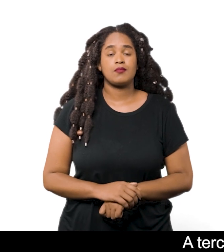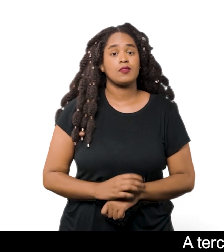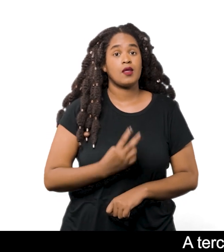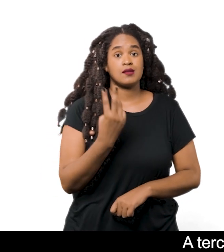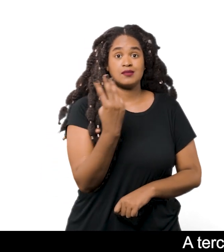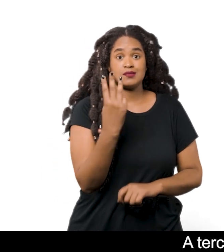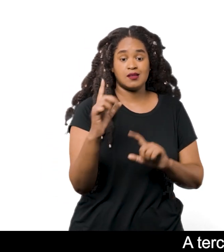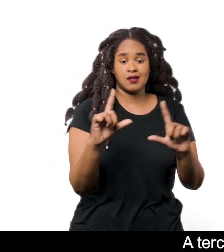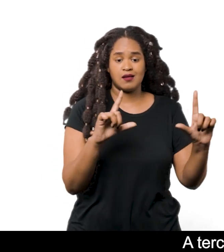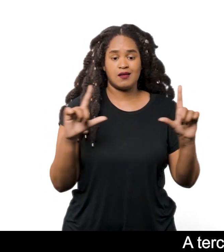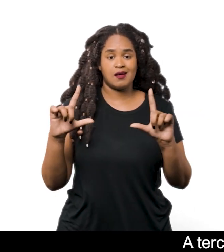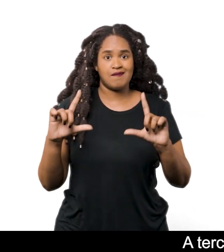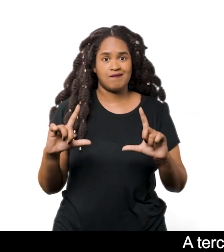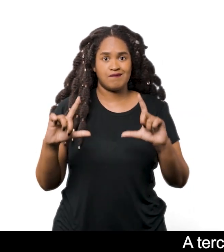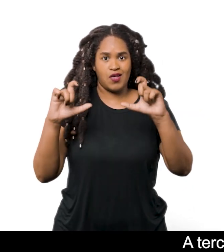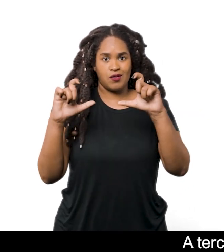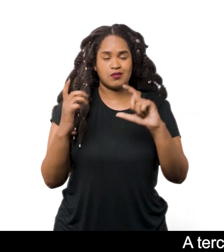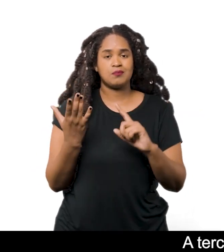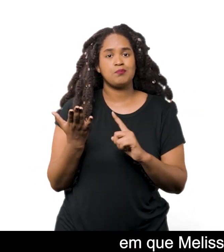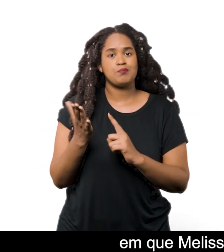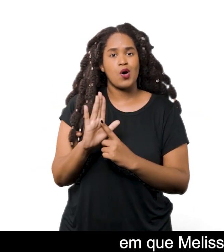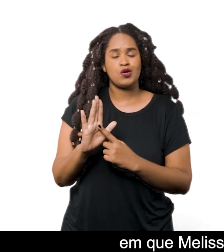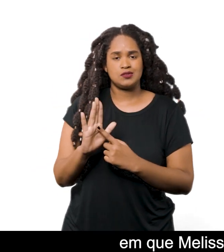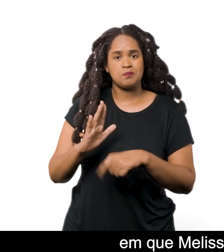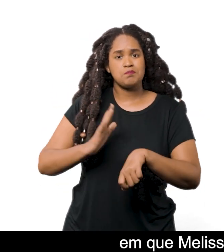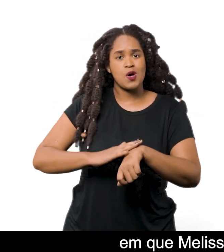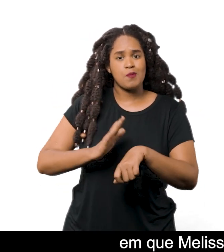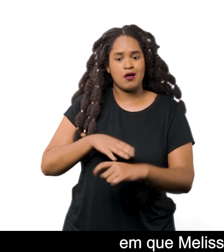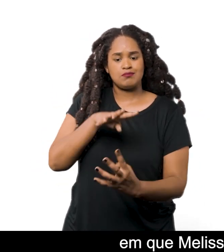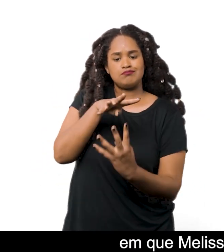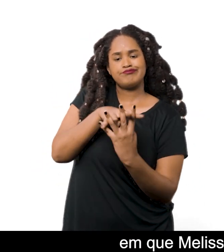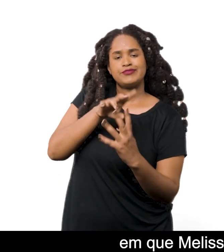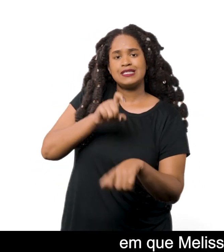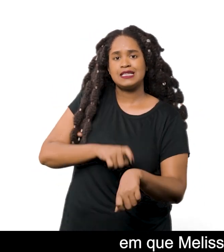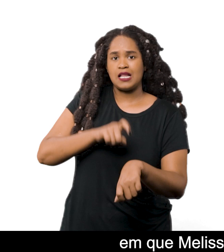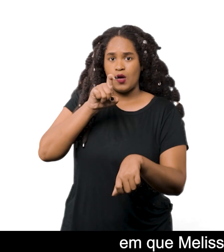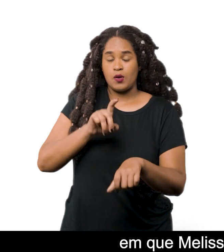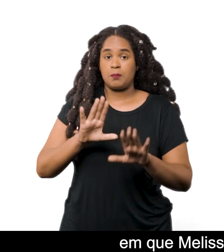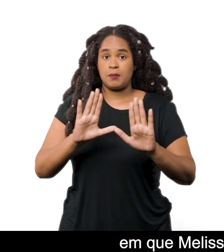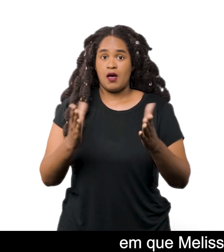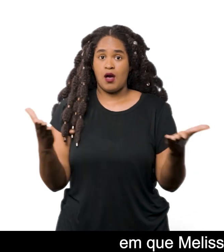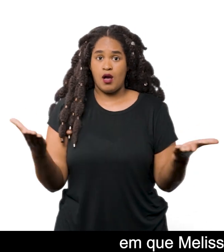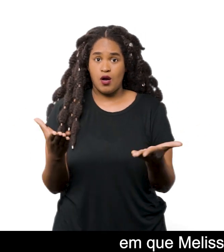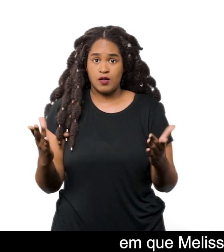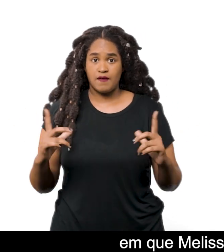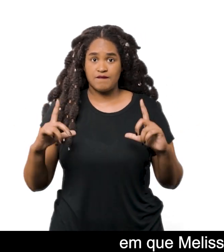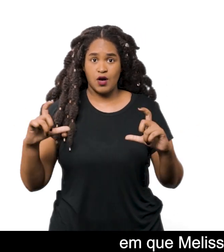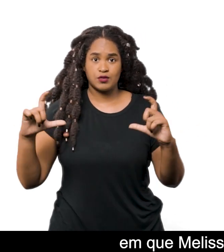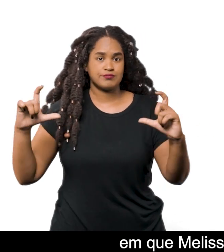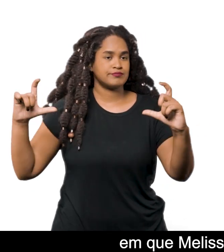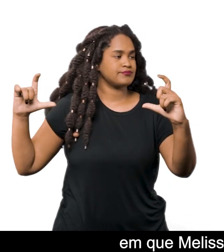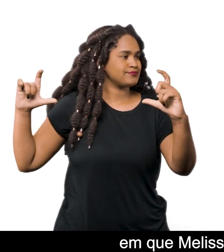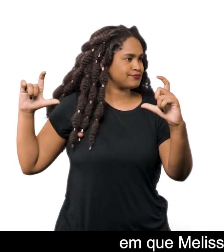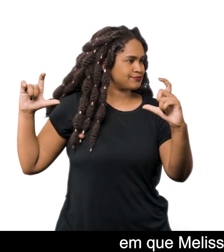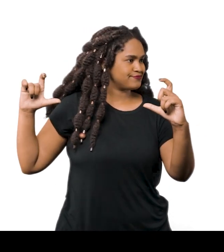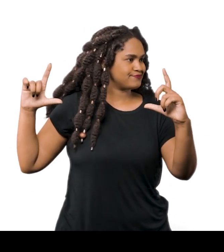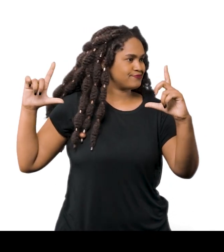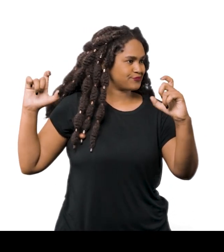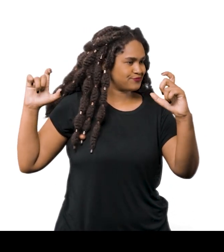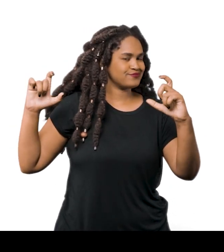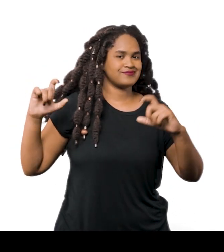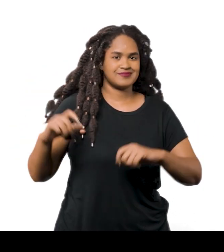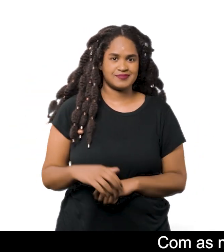A terceira foto retrata este mesmo momento em que Melissa Cody trabalha no tear Mas a foto a registra de perfil